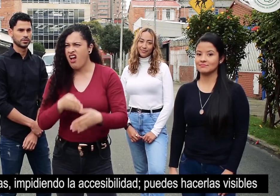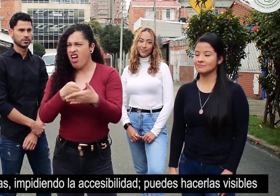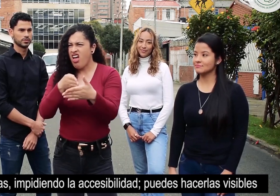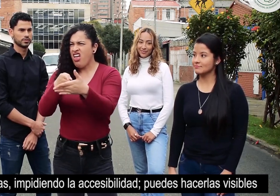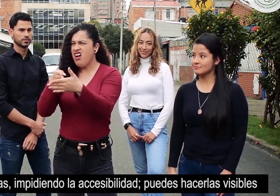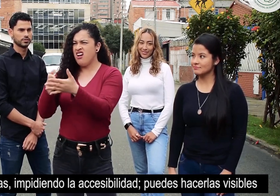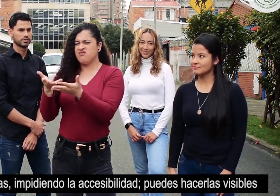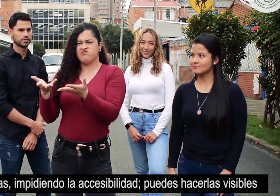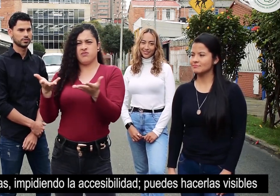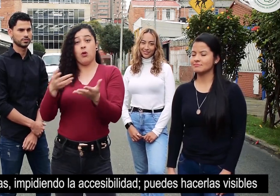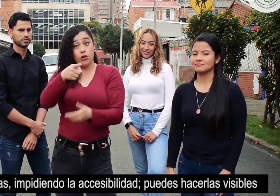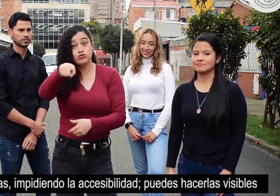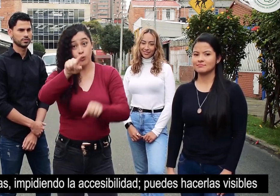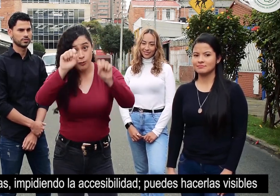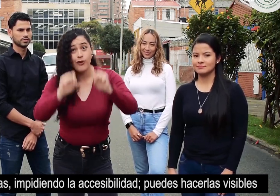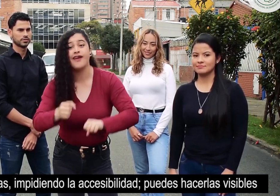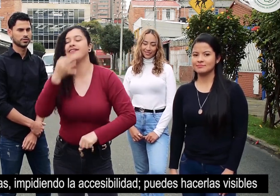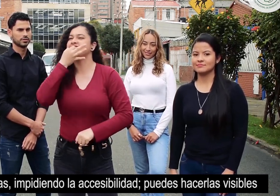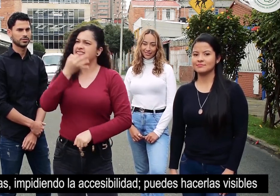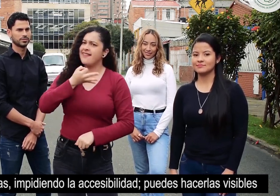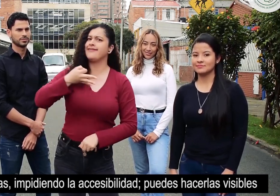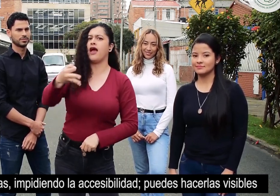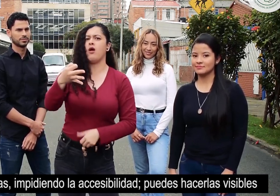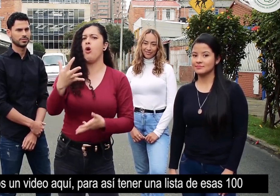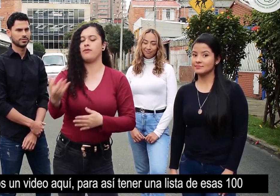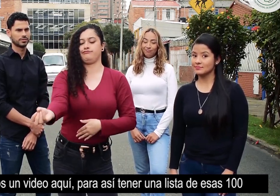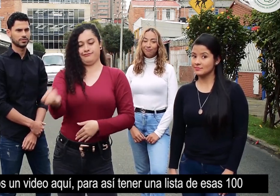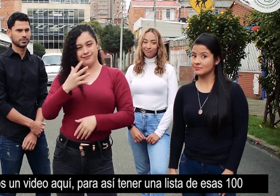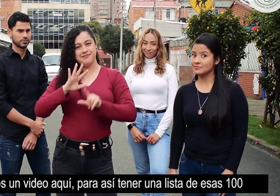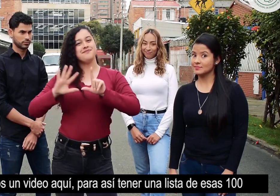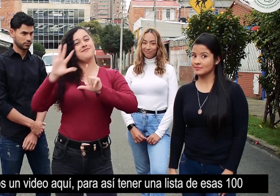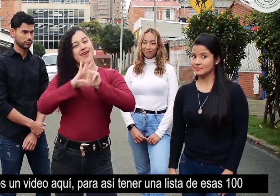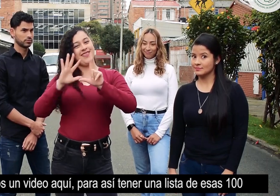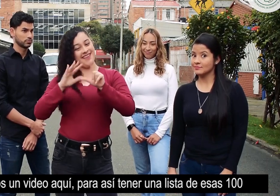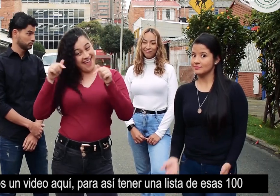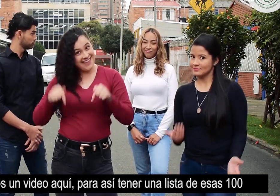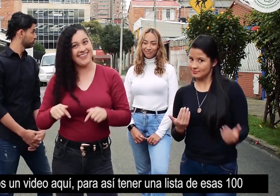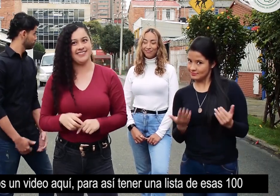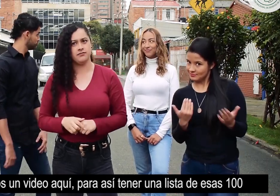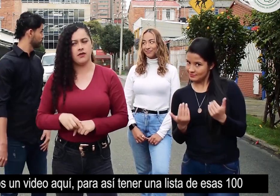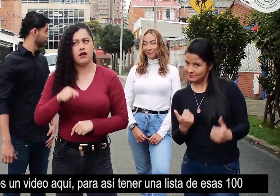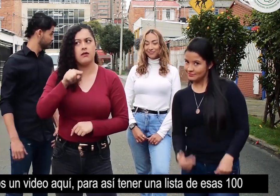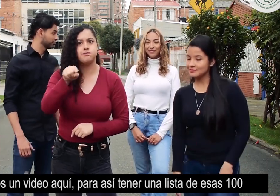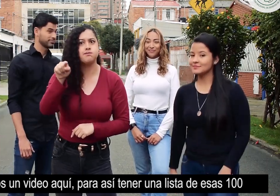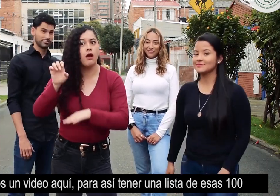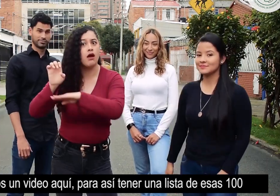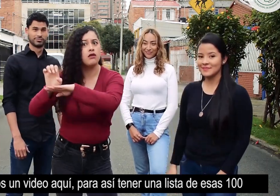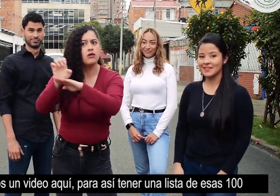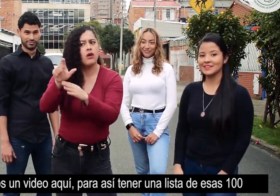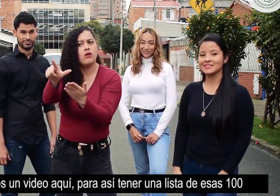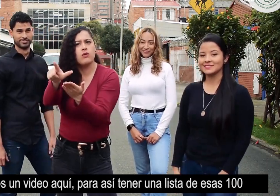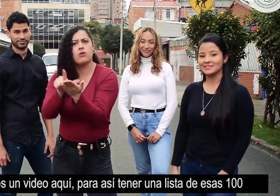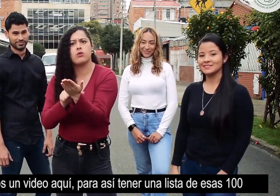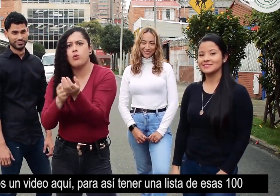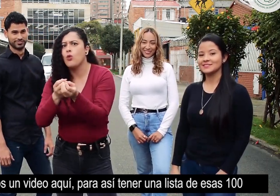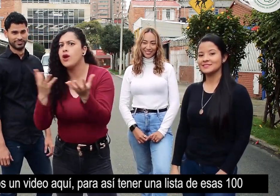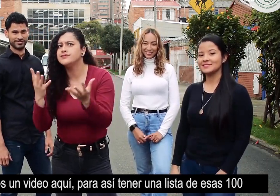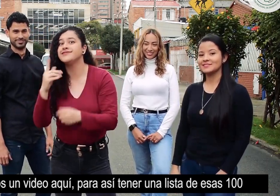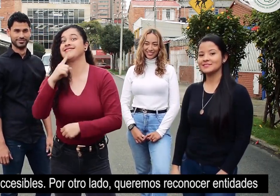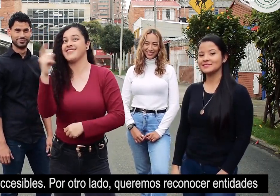personas sordas impidiendo la accesibilidad. Puedes hacerlas visibles enviándonos un video aquí, para así tener una lista de esas 100 entidades